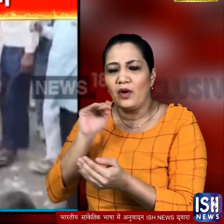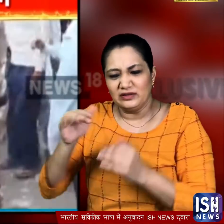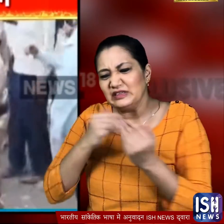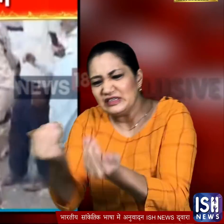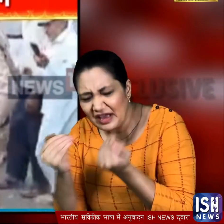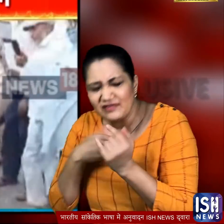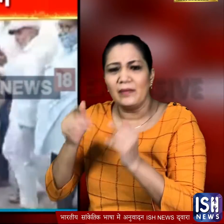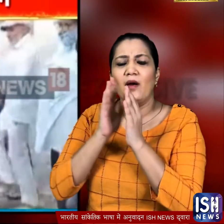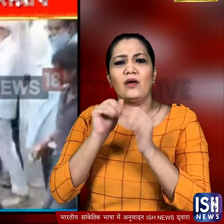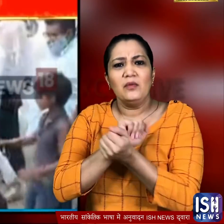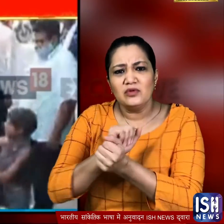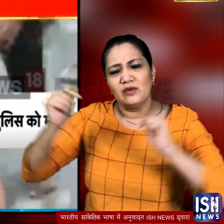बचाने के लिए पुलिस वालों से भिड़ गई